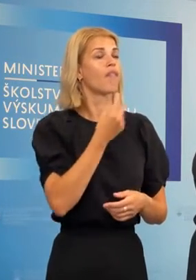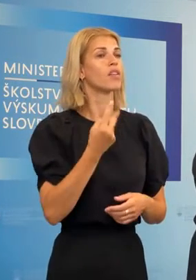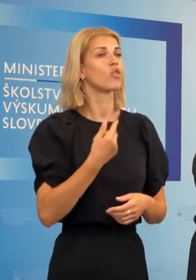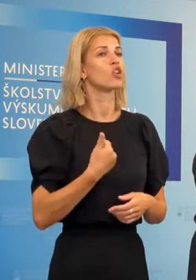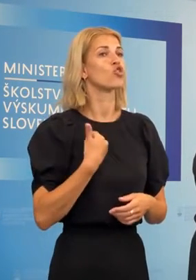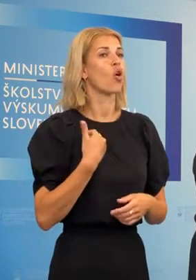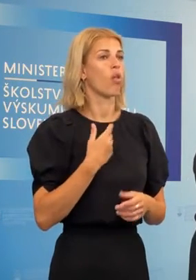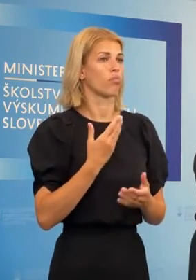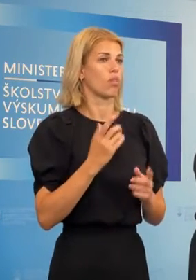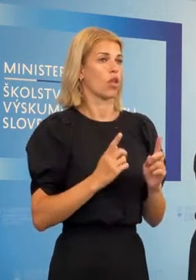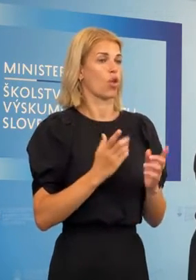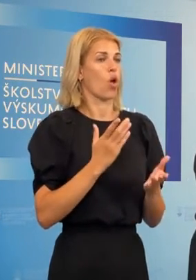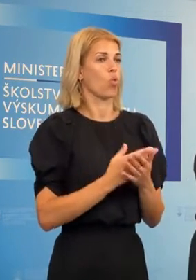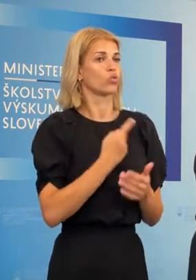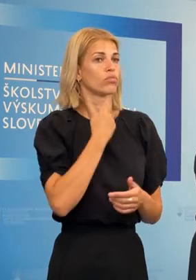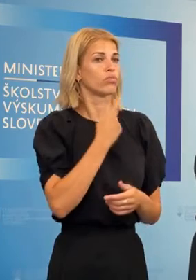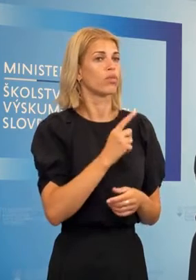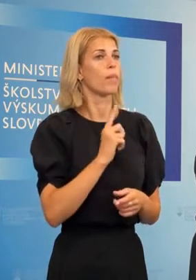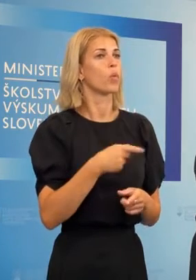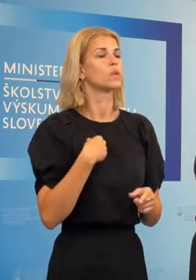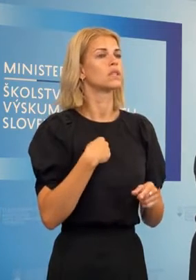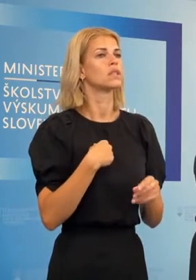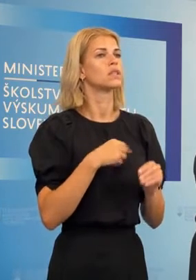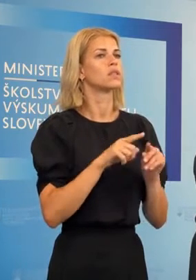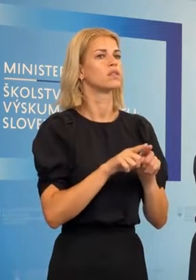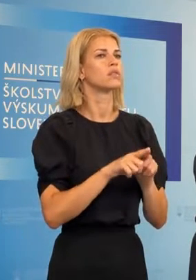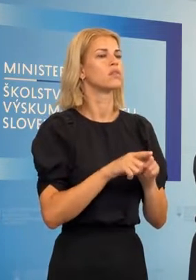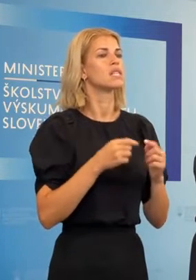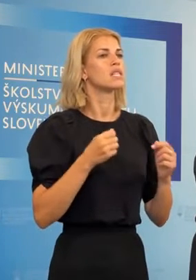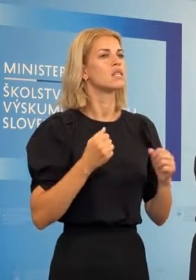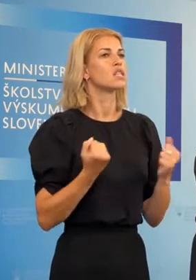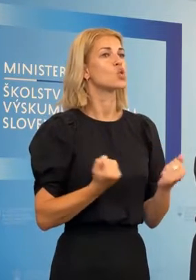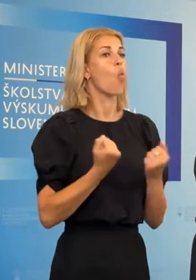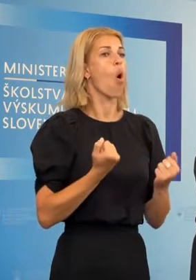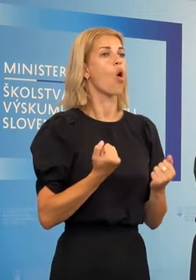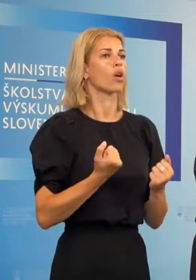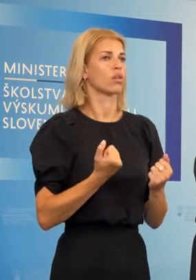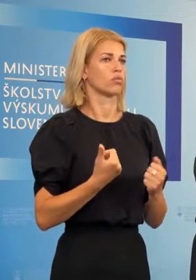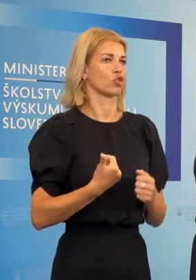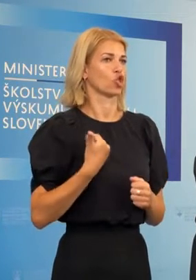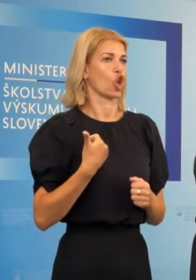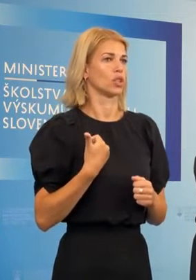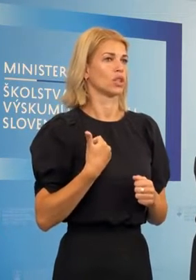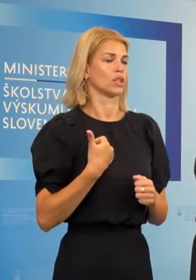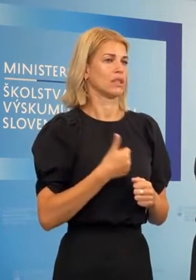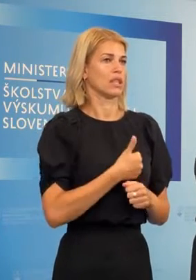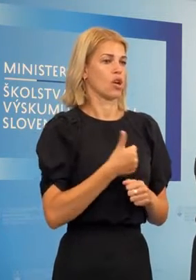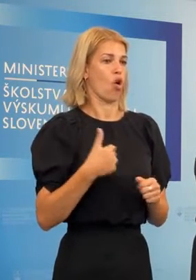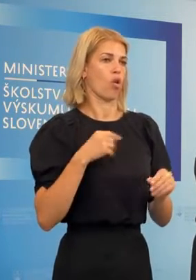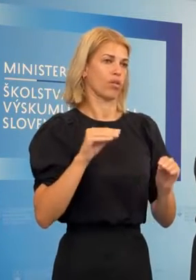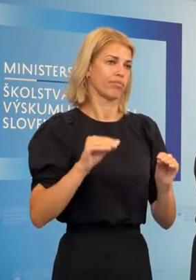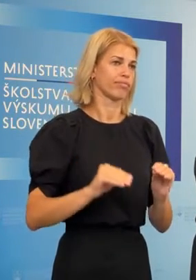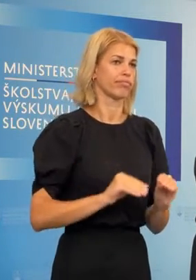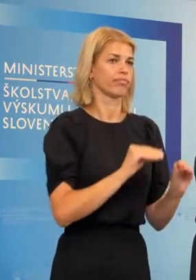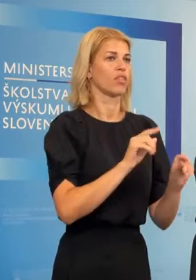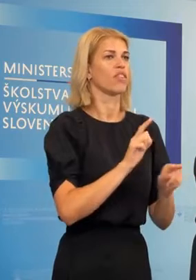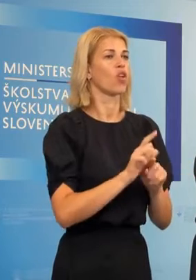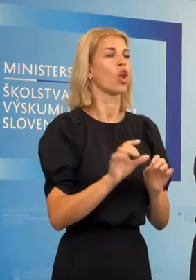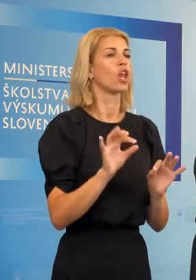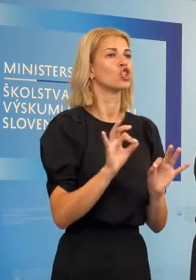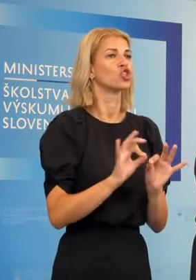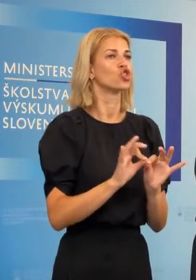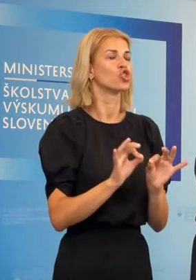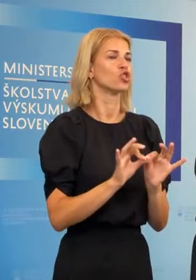vysoké školy už avizujú, že budú musieť posunúť skôr začiatok školského roka na to, aby ušetrili peniaze na vykúrovanie.